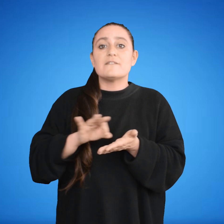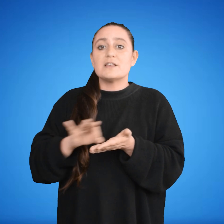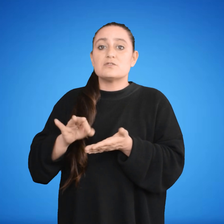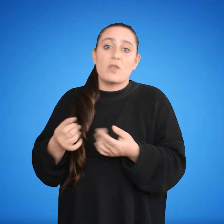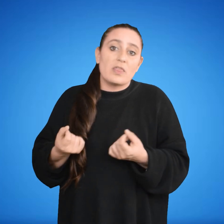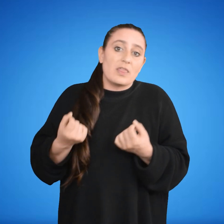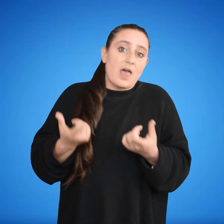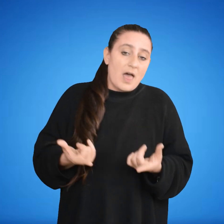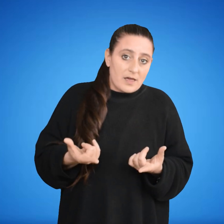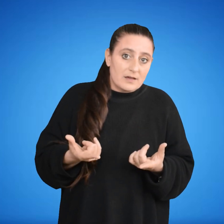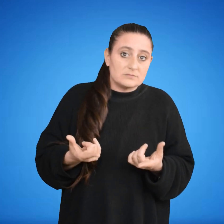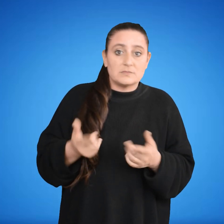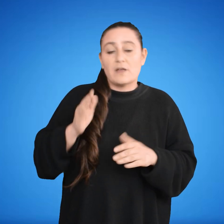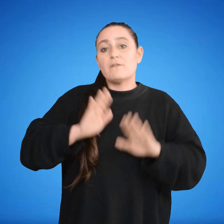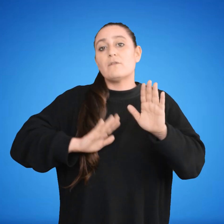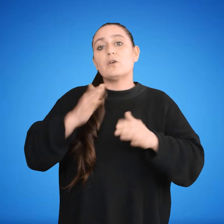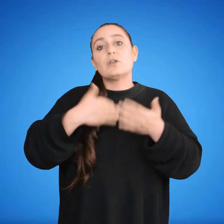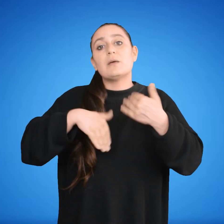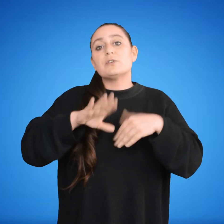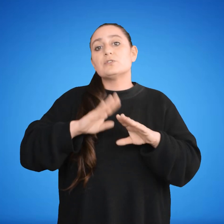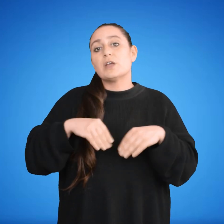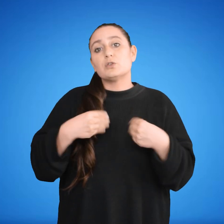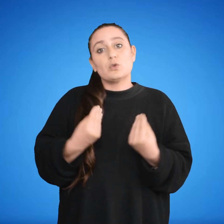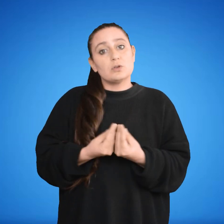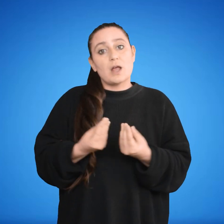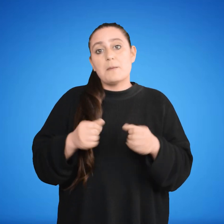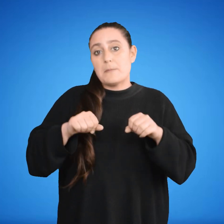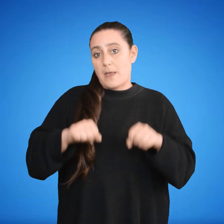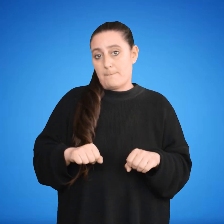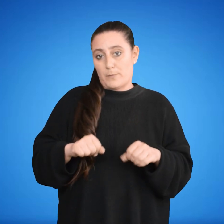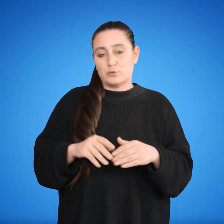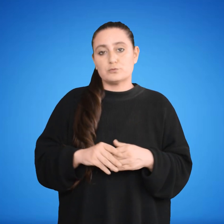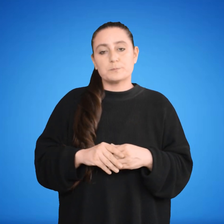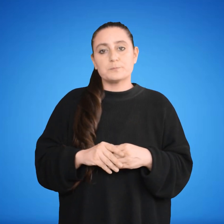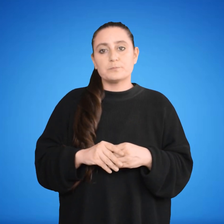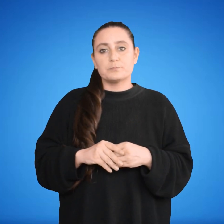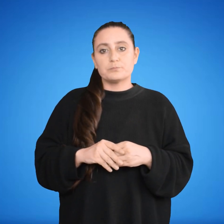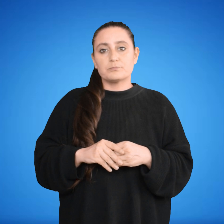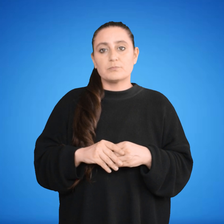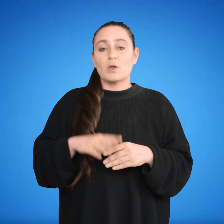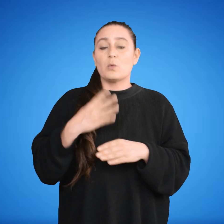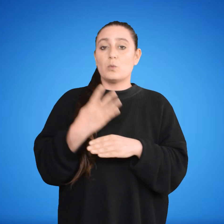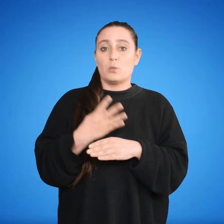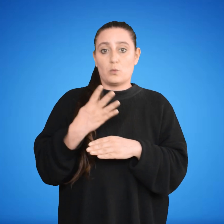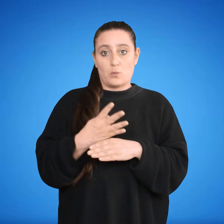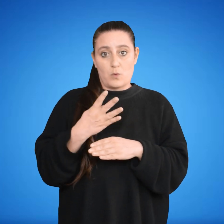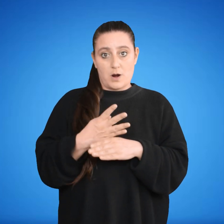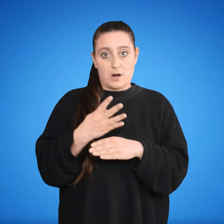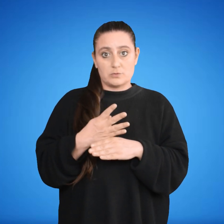presten, mediante el voto de la mayoría absoluta del total de sus componentes. Cuarto, requerir la